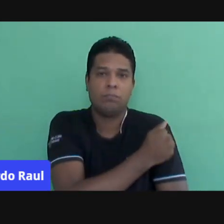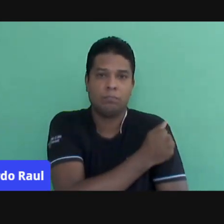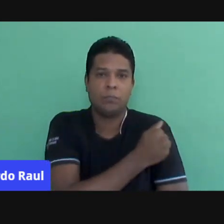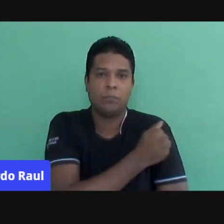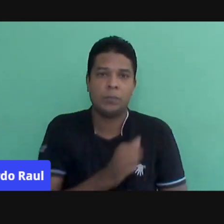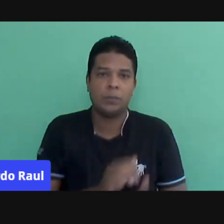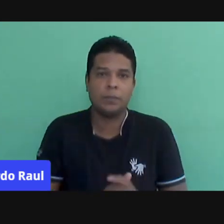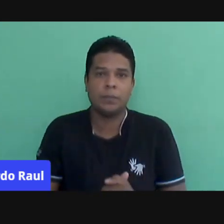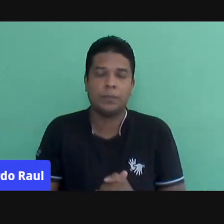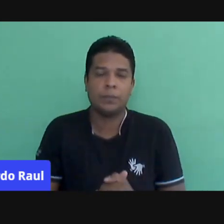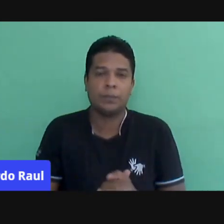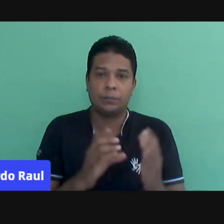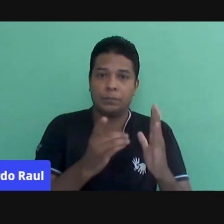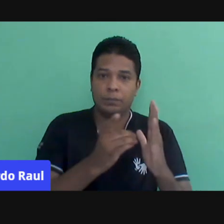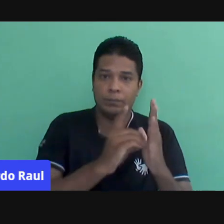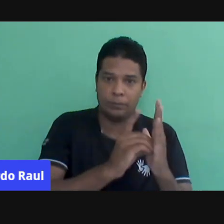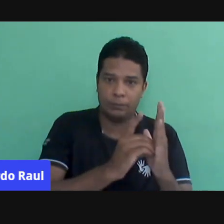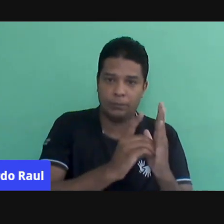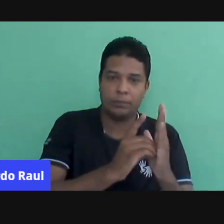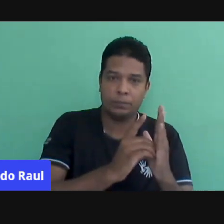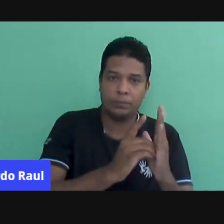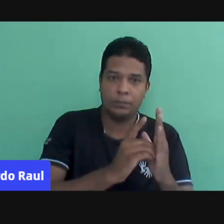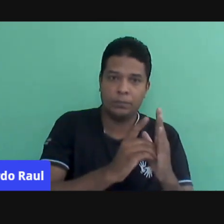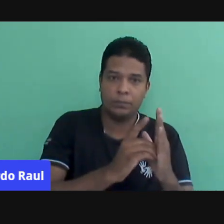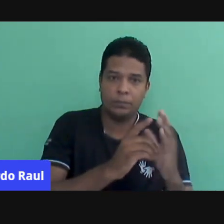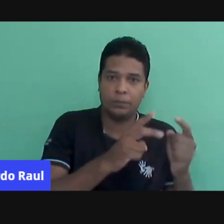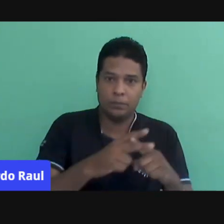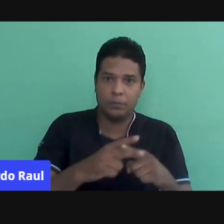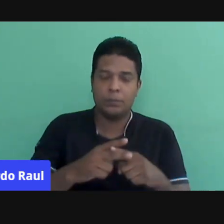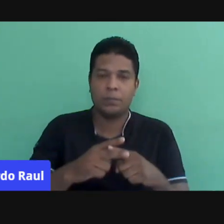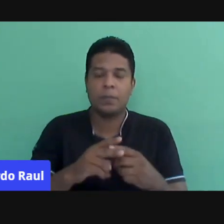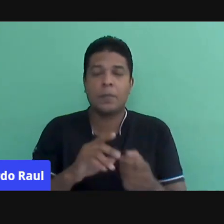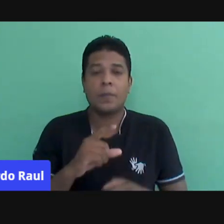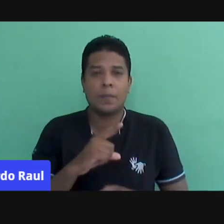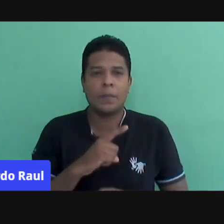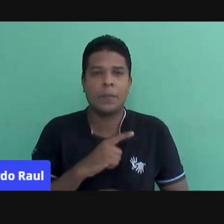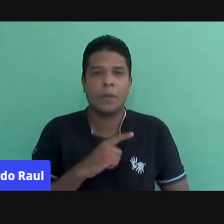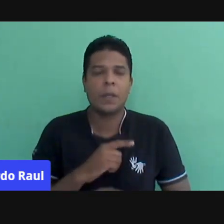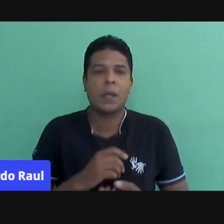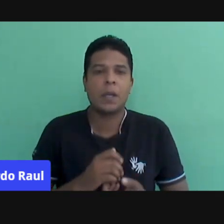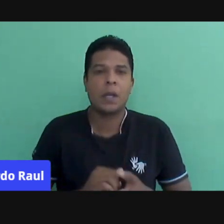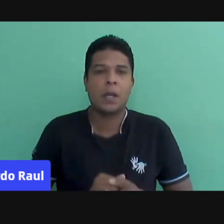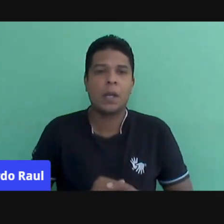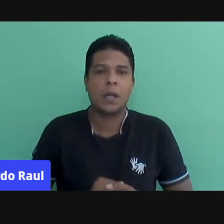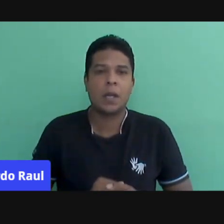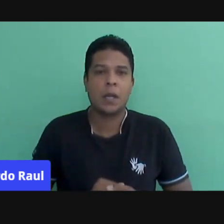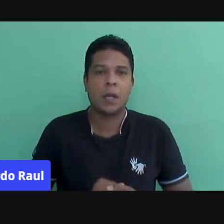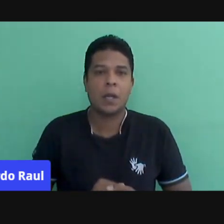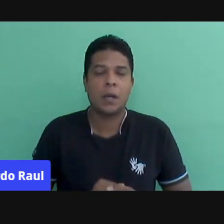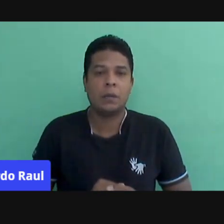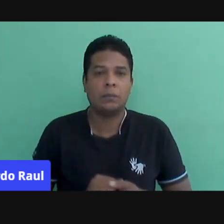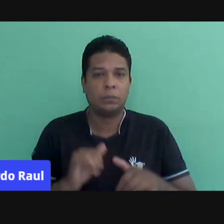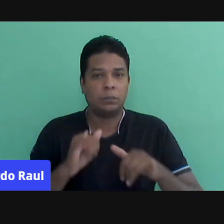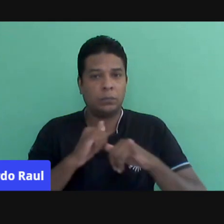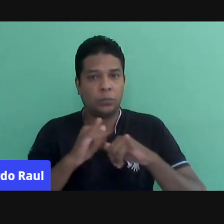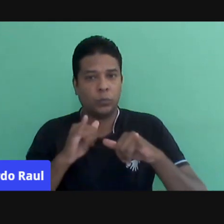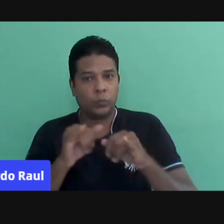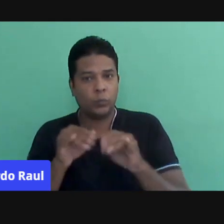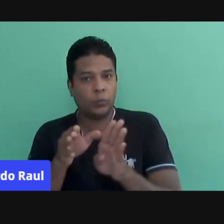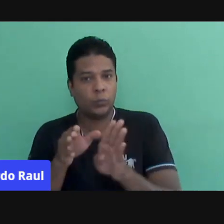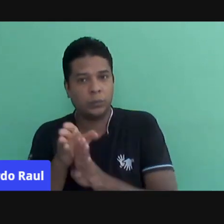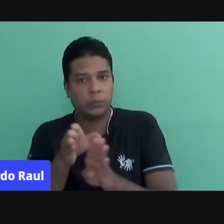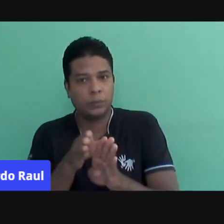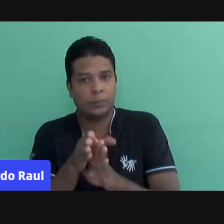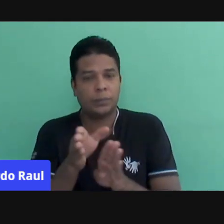através dos recursos digitais. Nós sabemos também que existem, né? Informações,